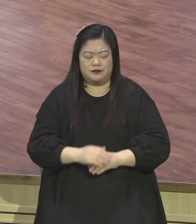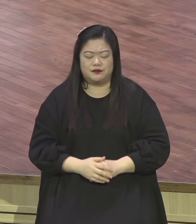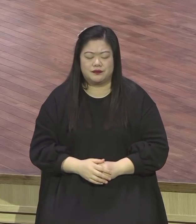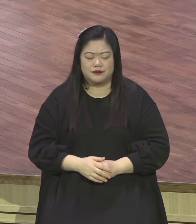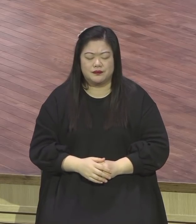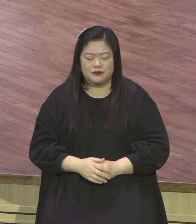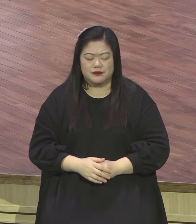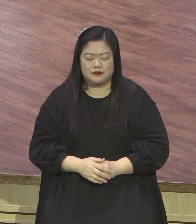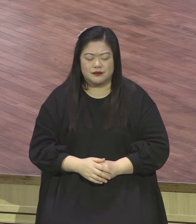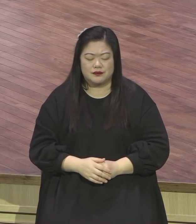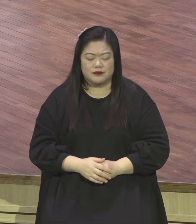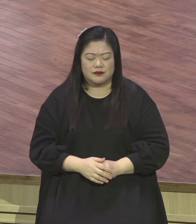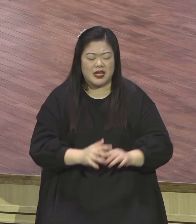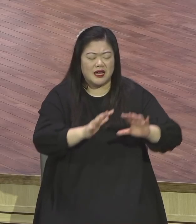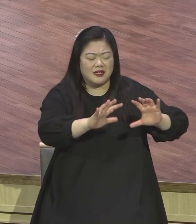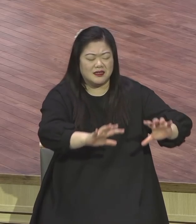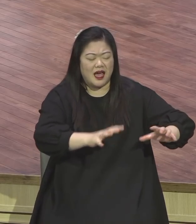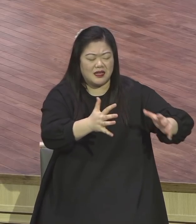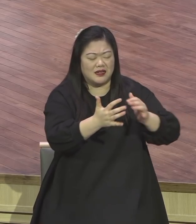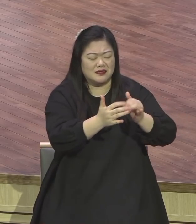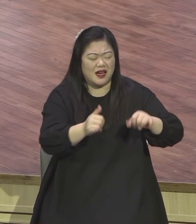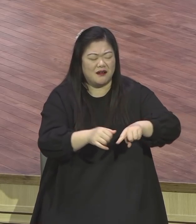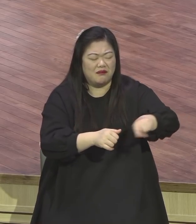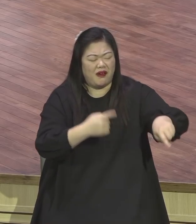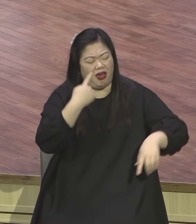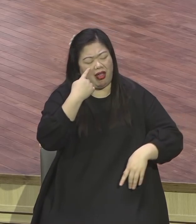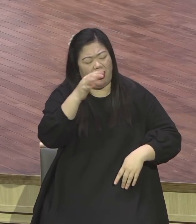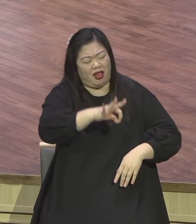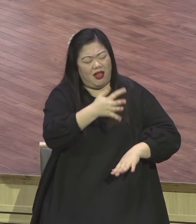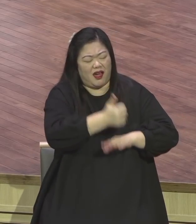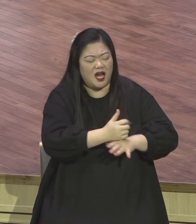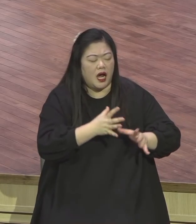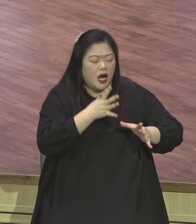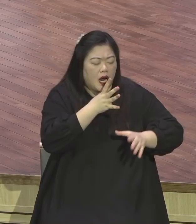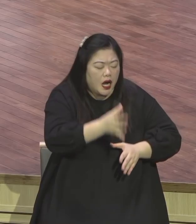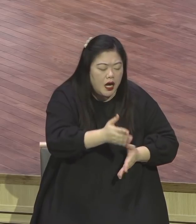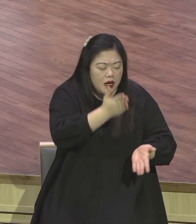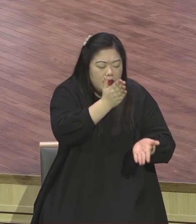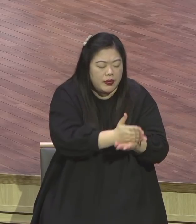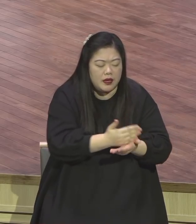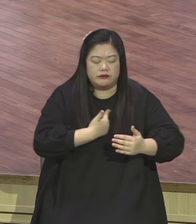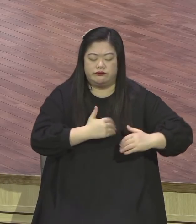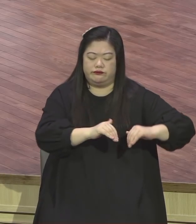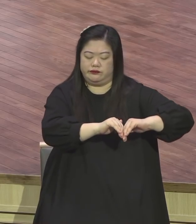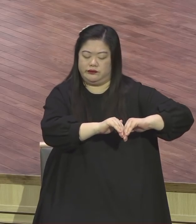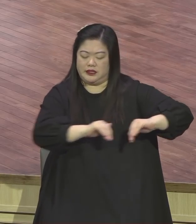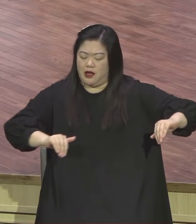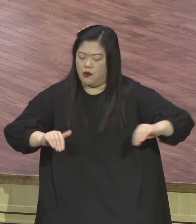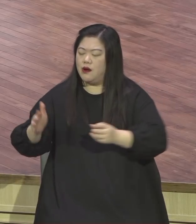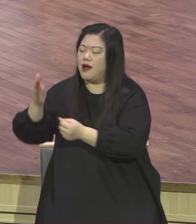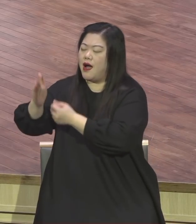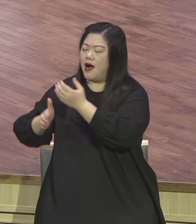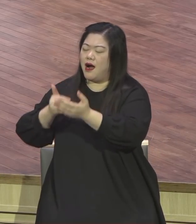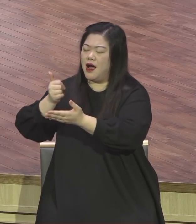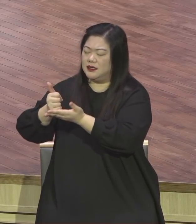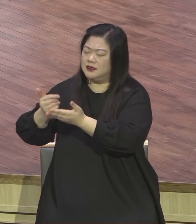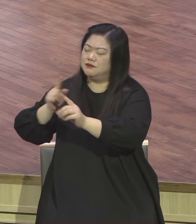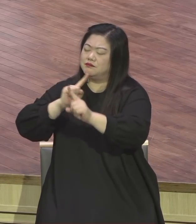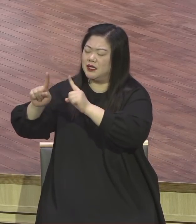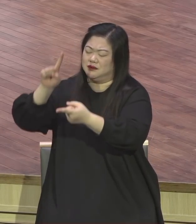서론 가지고 죽고 살고 하는 이 상황 속에서 우리는 구별된 자로서 선택된 자로서 탁월한 하나님의